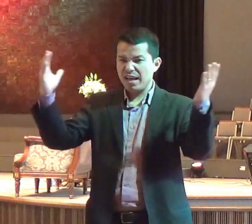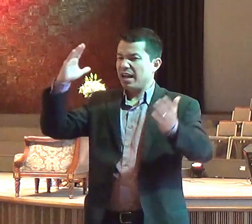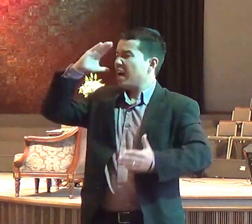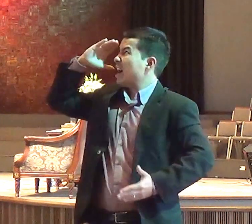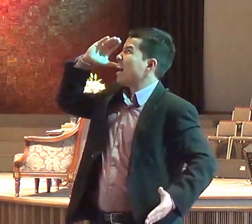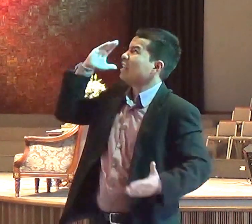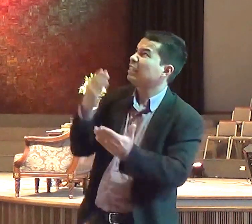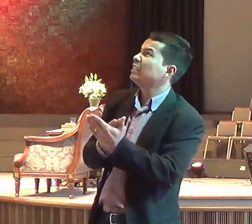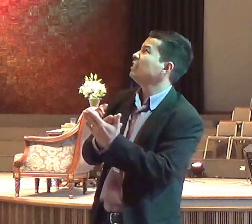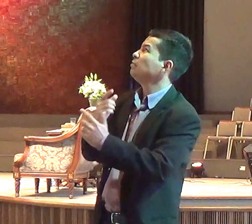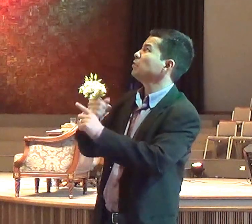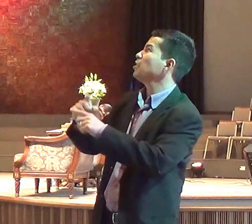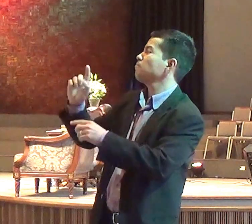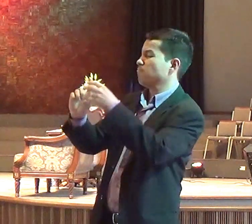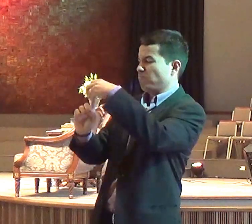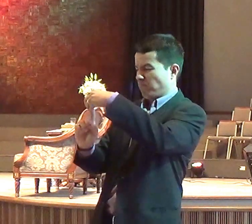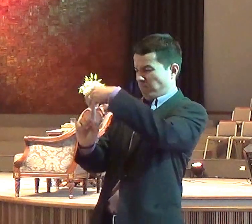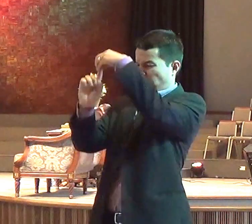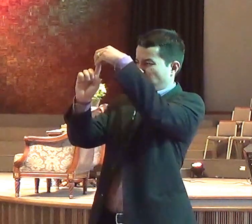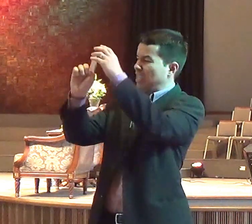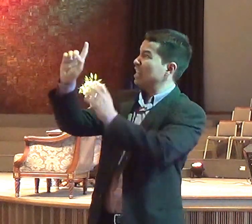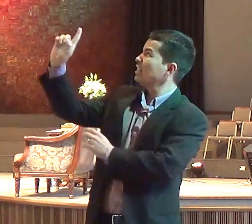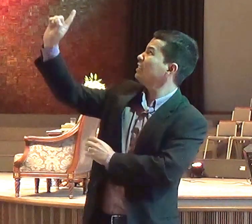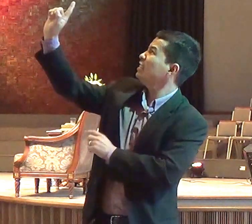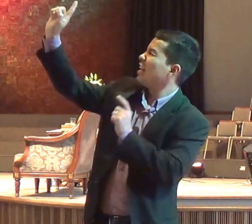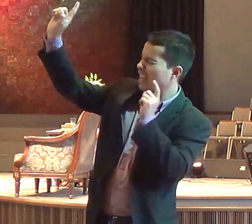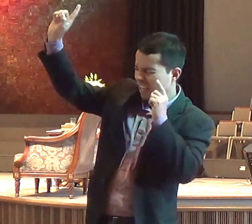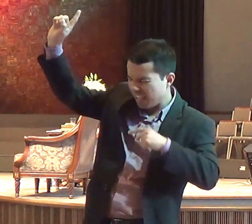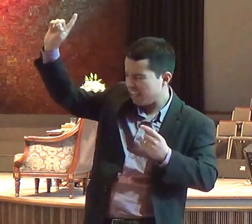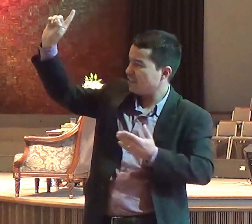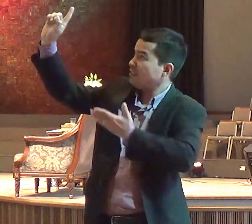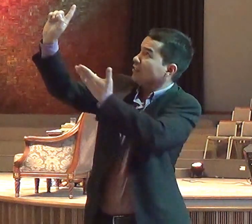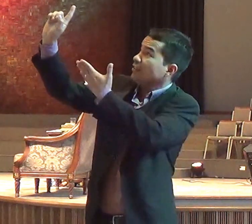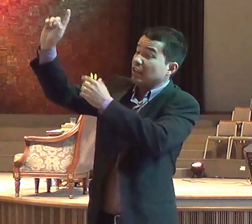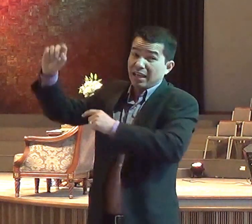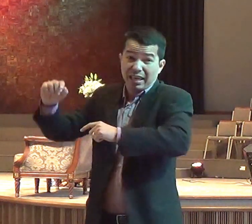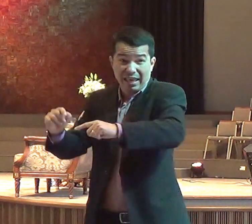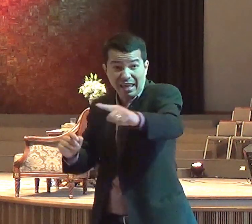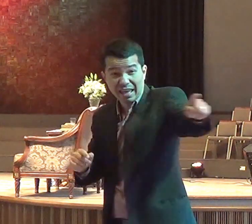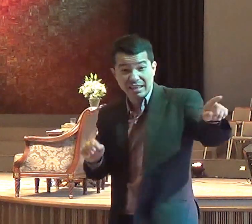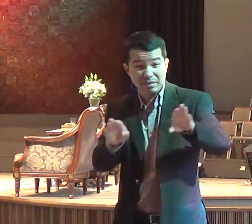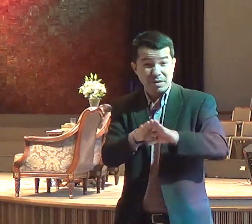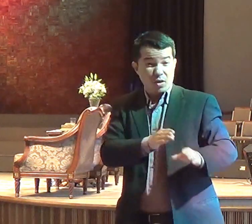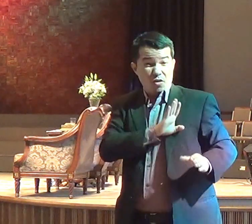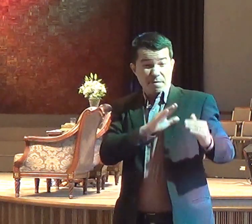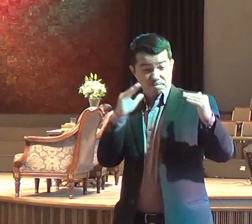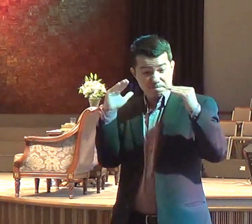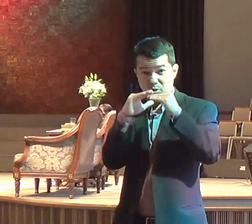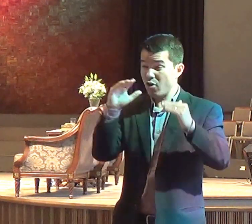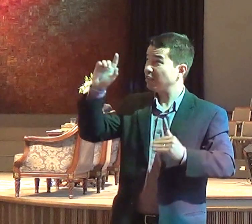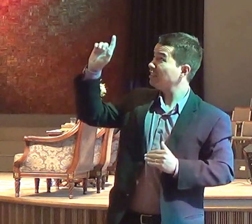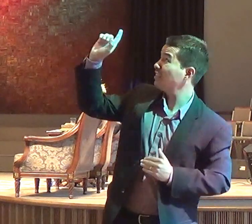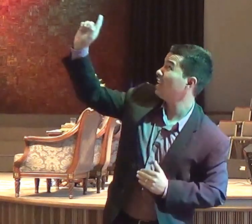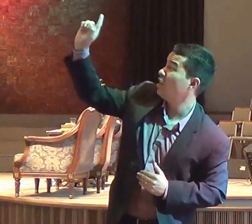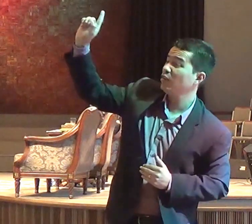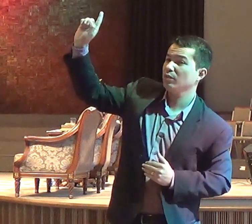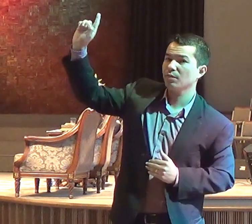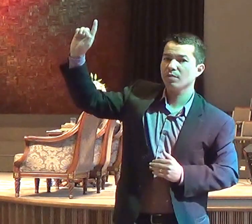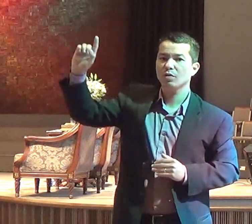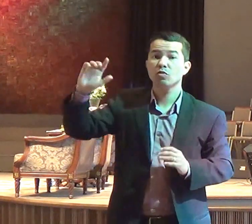Senhor, és Deus, e que fazes o coração deles voltar para Ti. E então, o fogo do